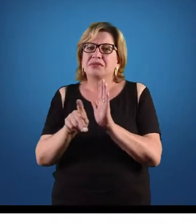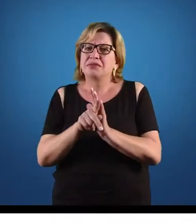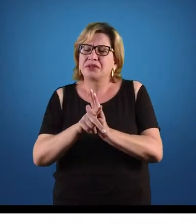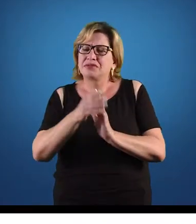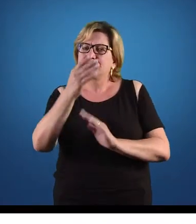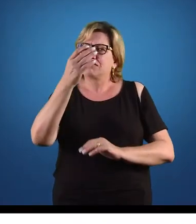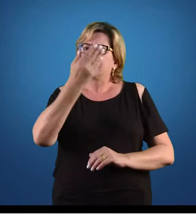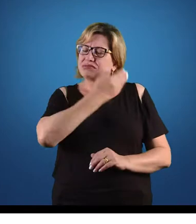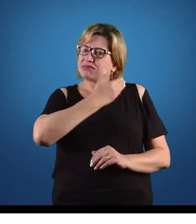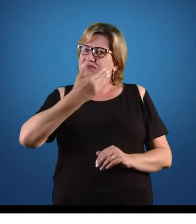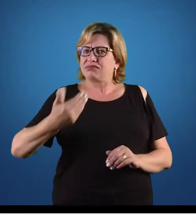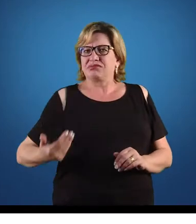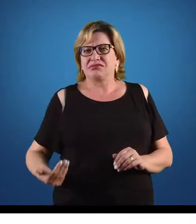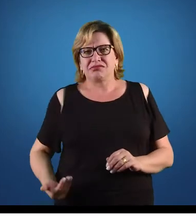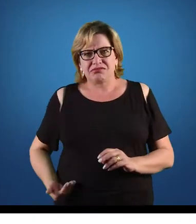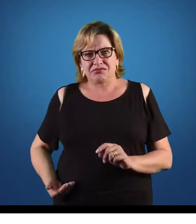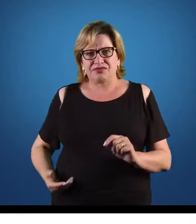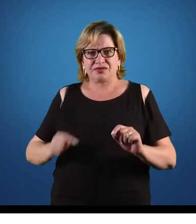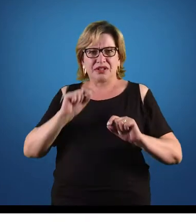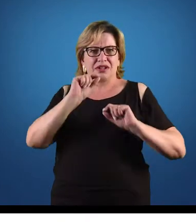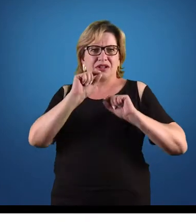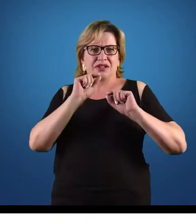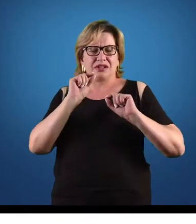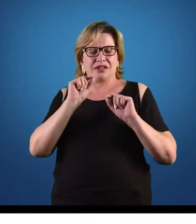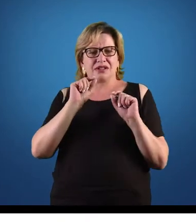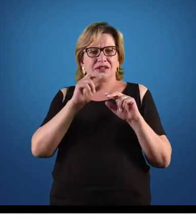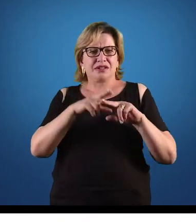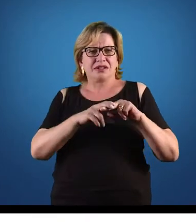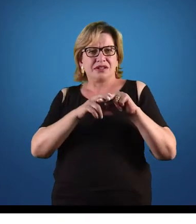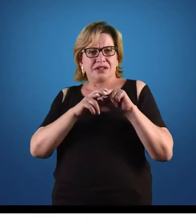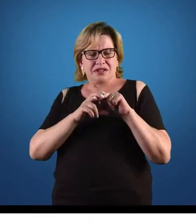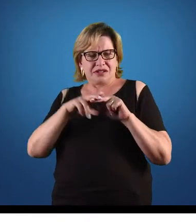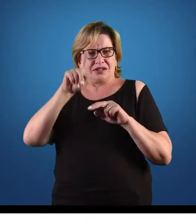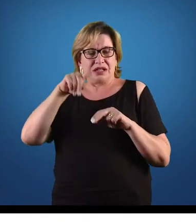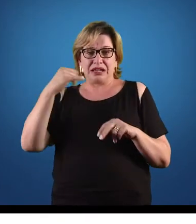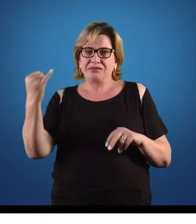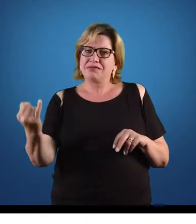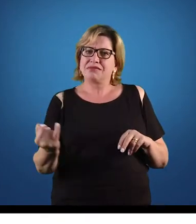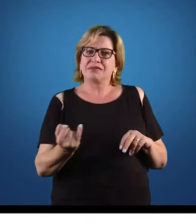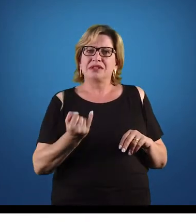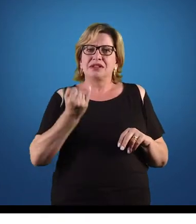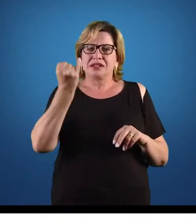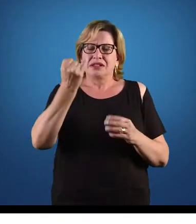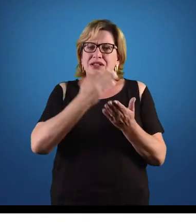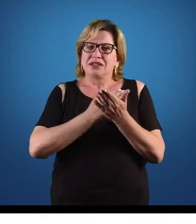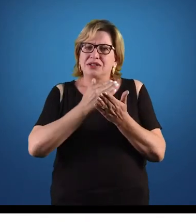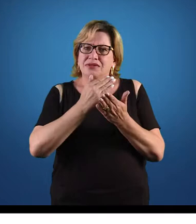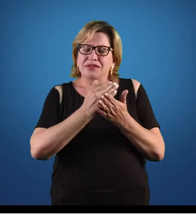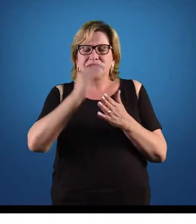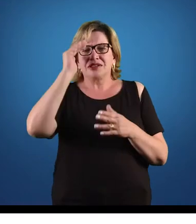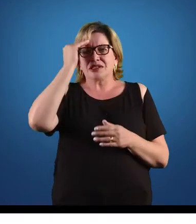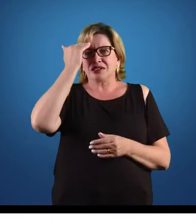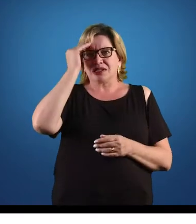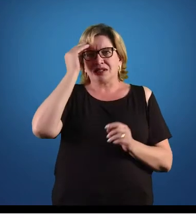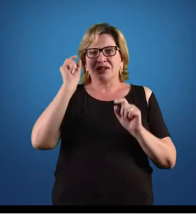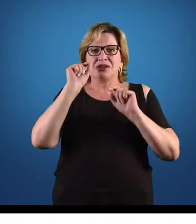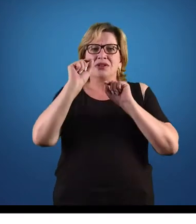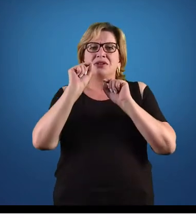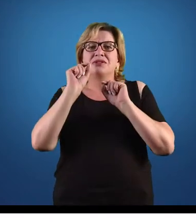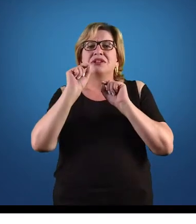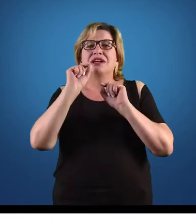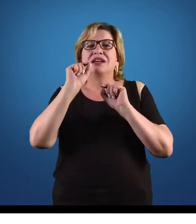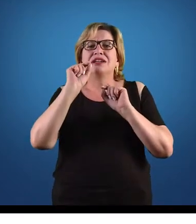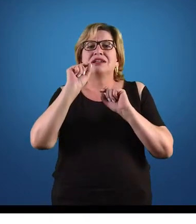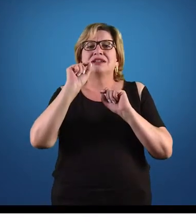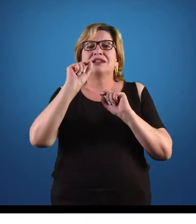ao Estado. Então, é imprescindível iniciarmos entendendo o que é